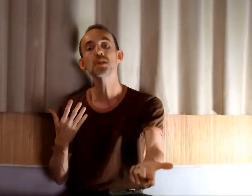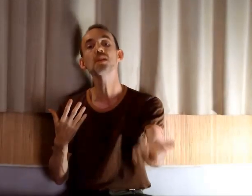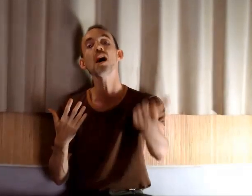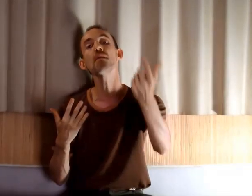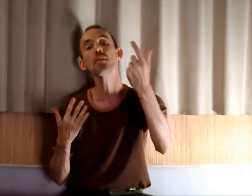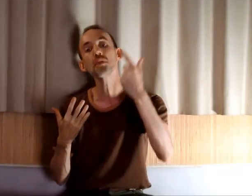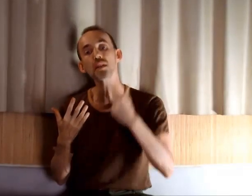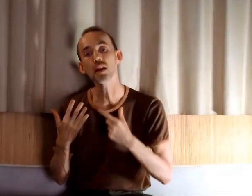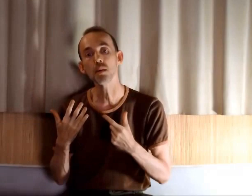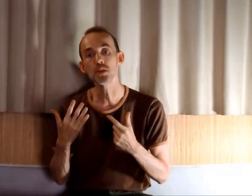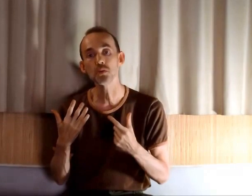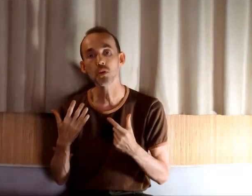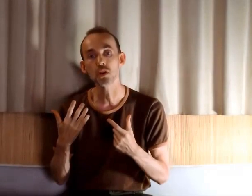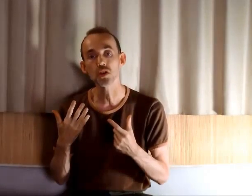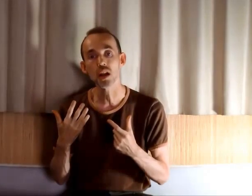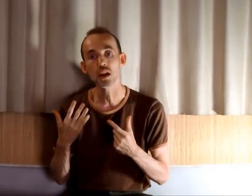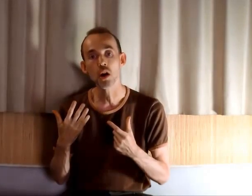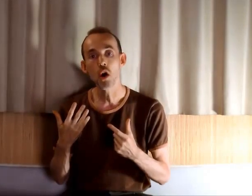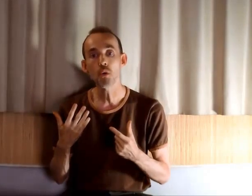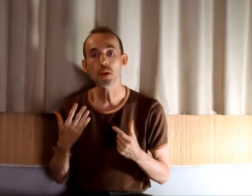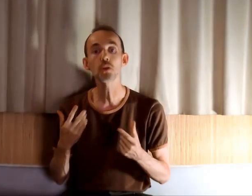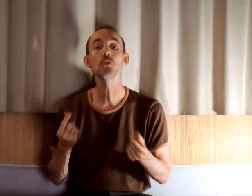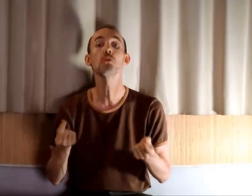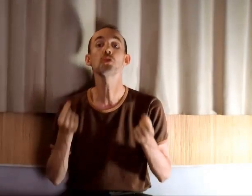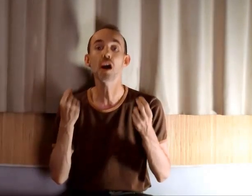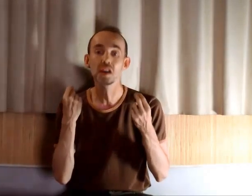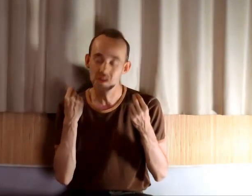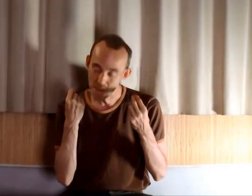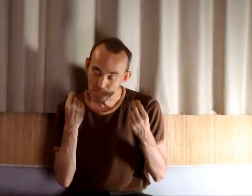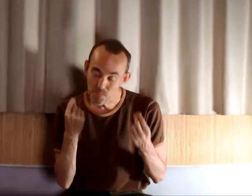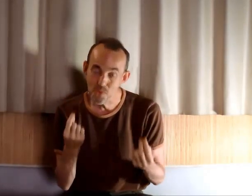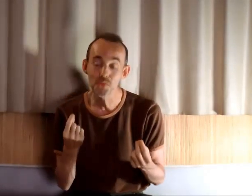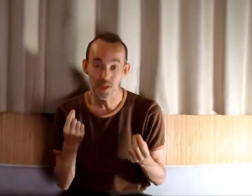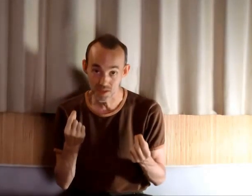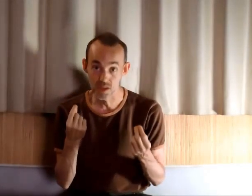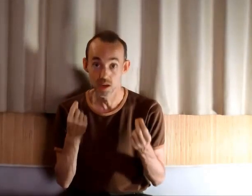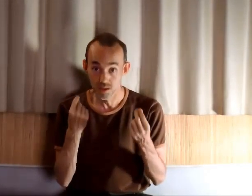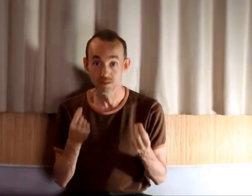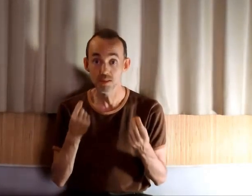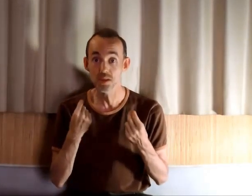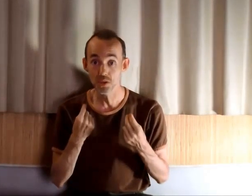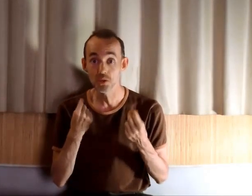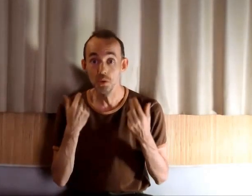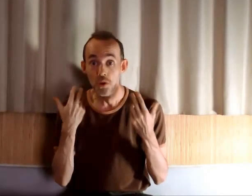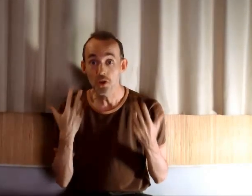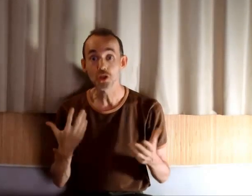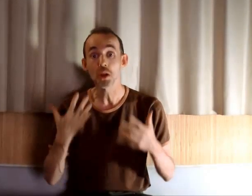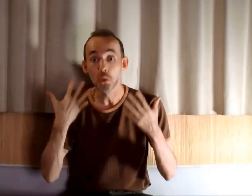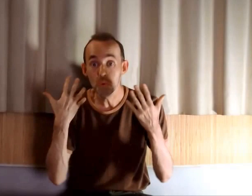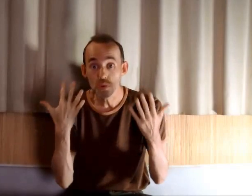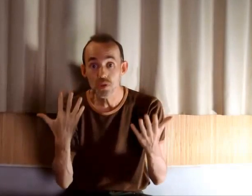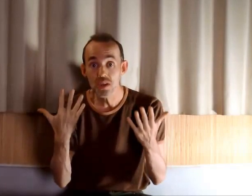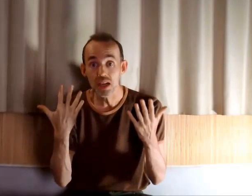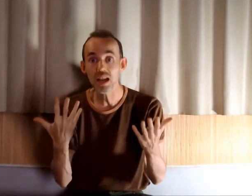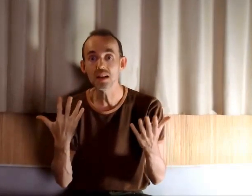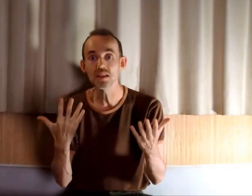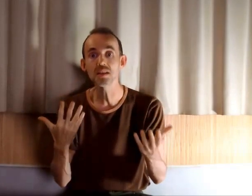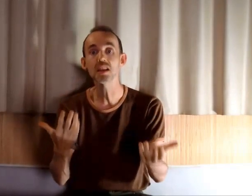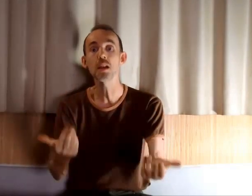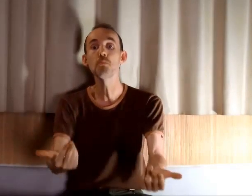passé avant d'atteindre la blessure originelle. En fait, le travail est même plus facile. C'est ce que j'ai aussi réalisé. C'est qu'il